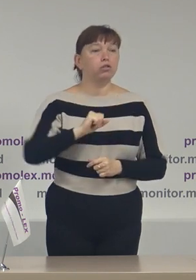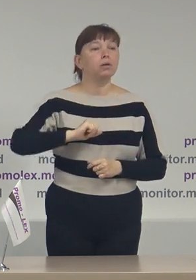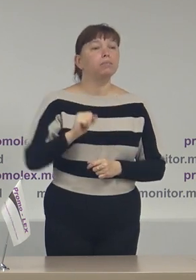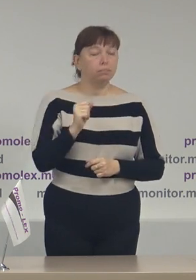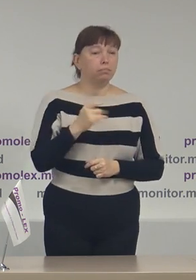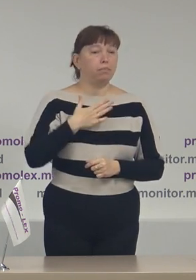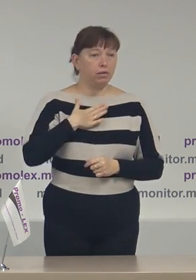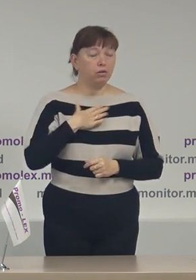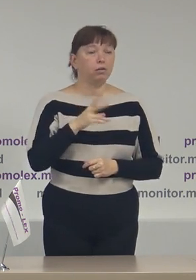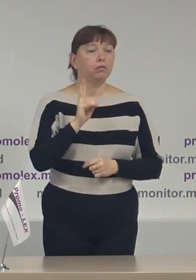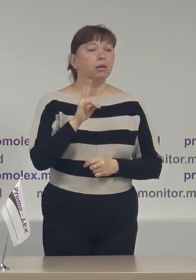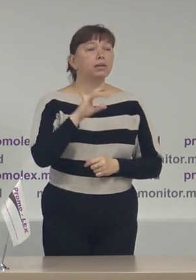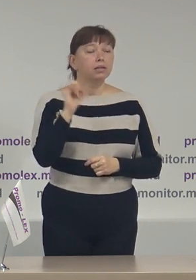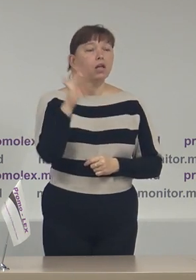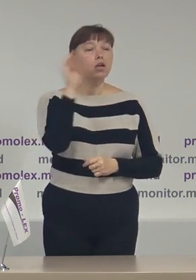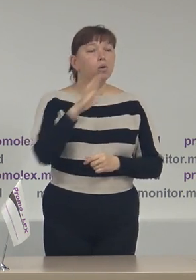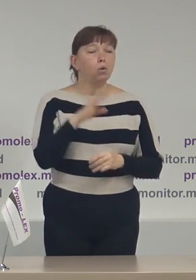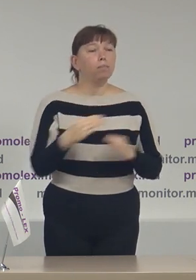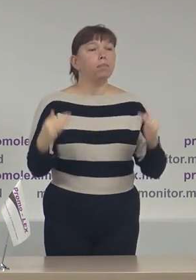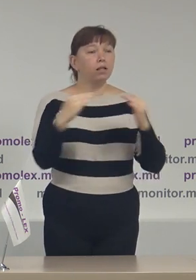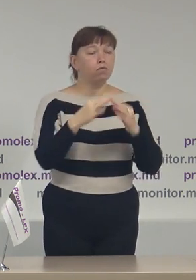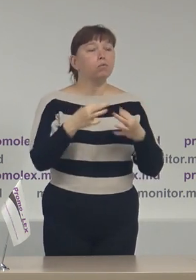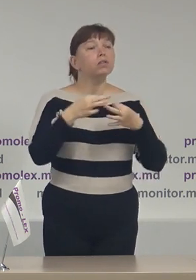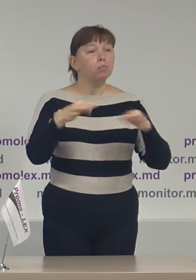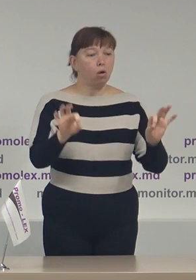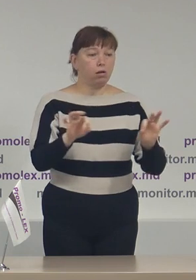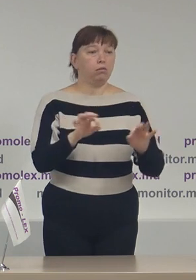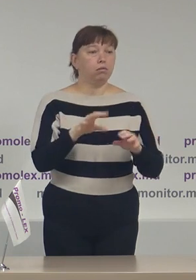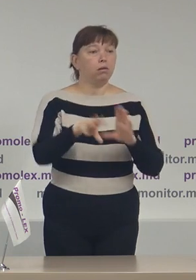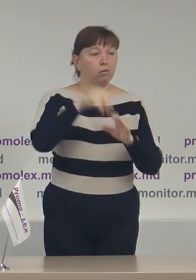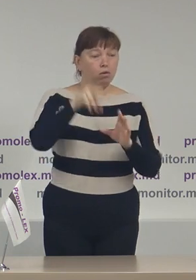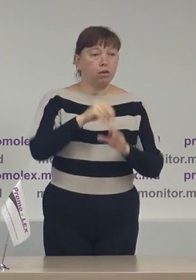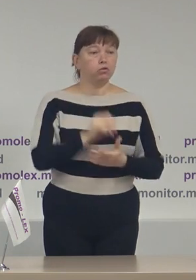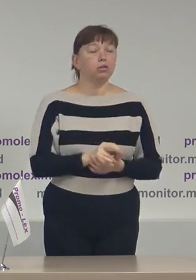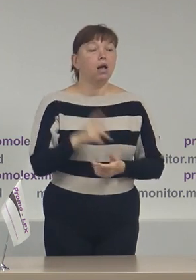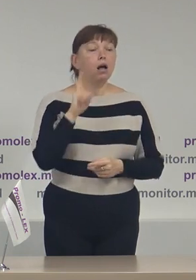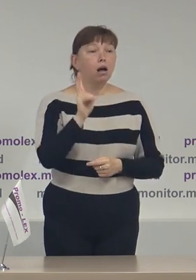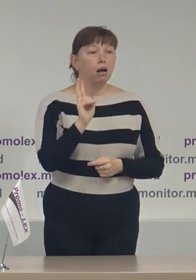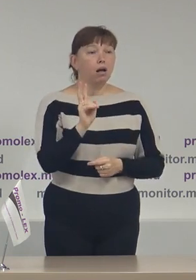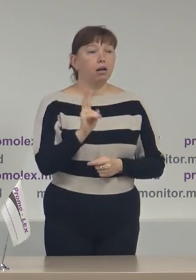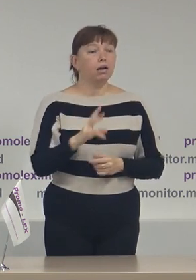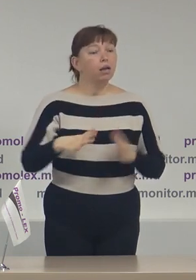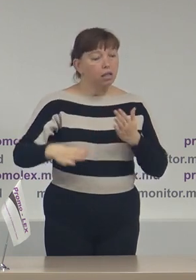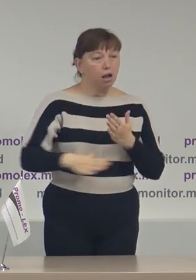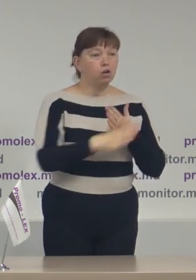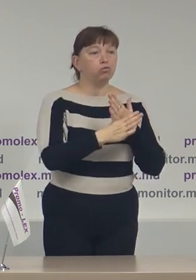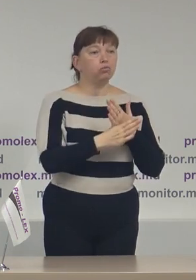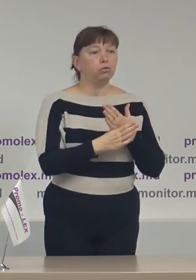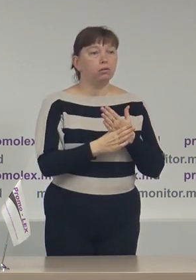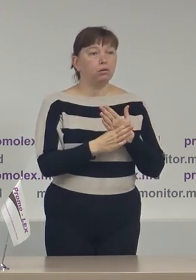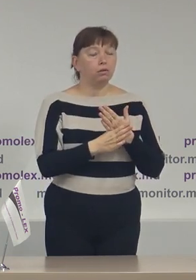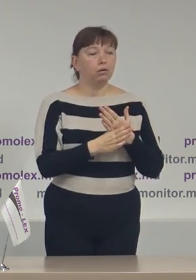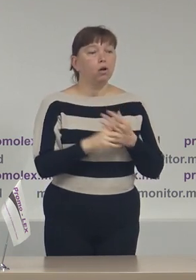noștri de la European Platform for Democratic Election, care ne ajute cu